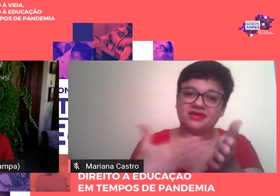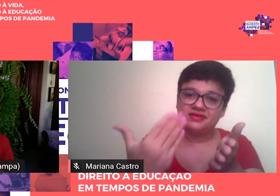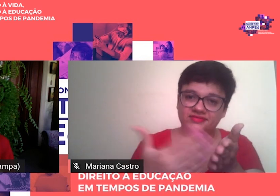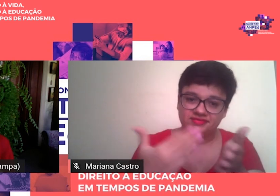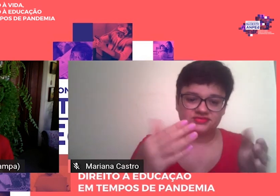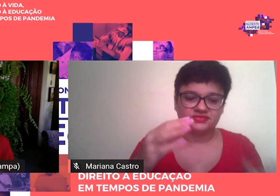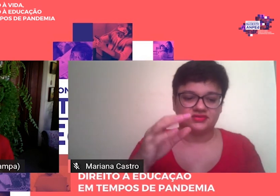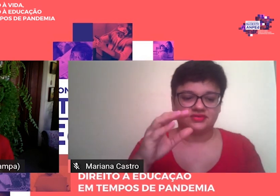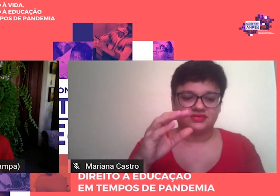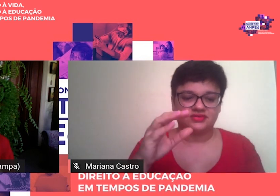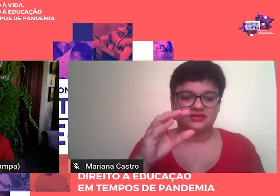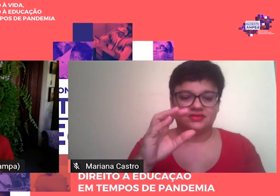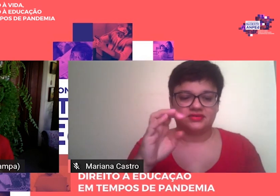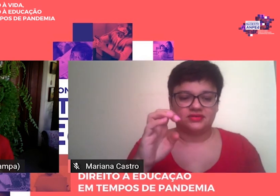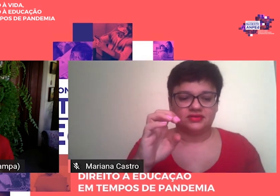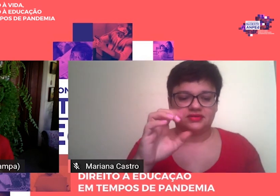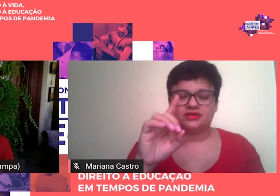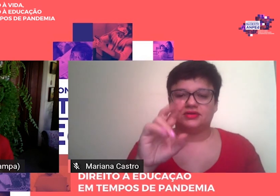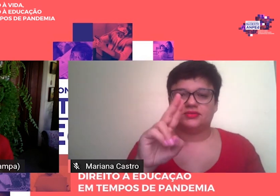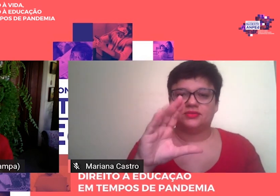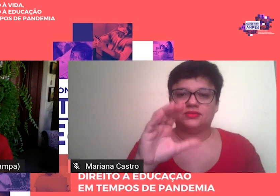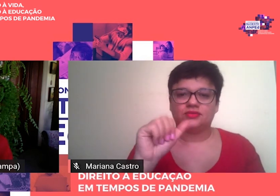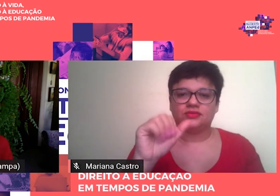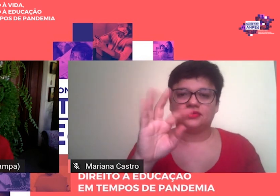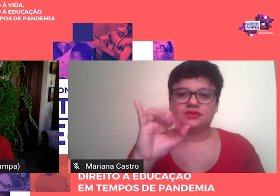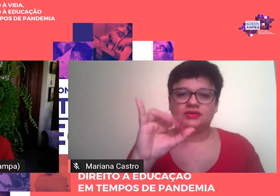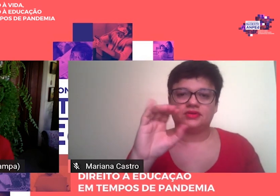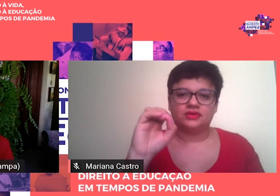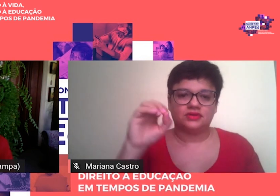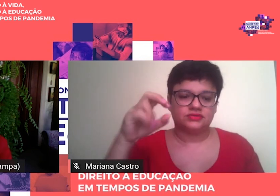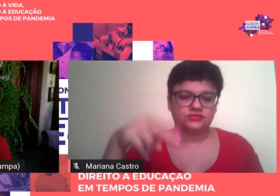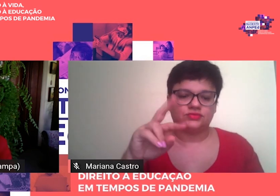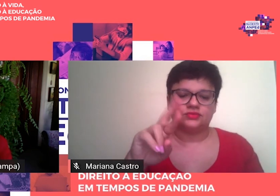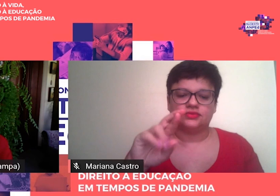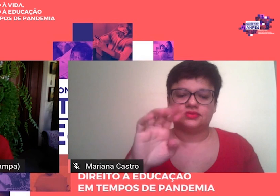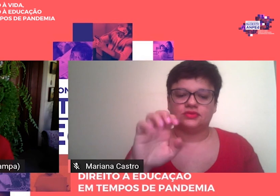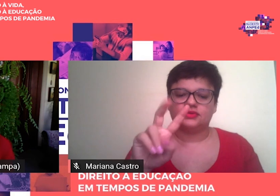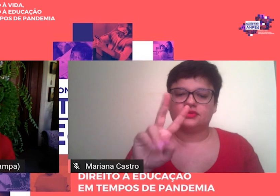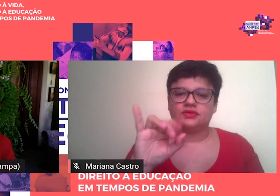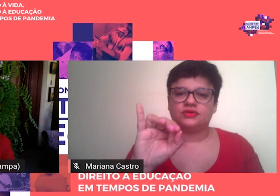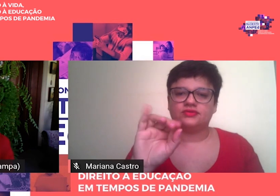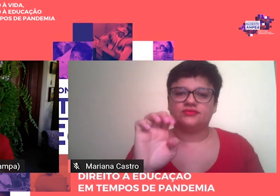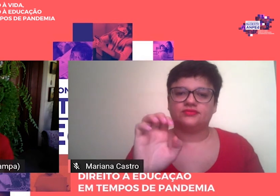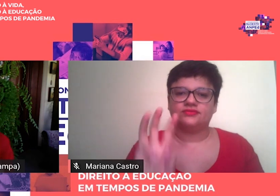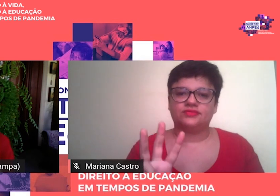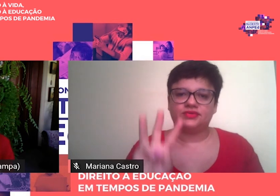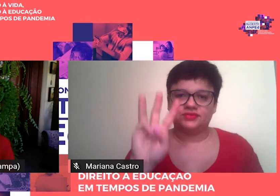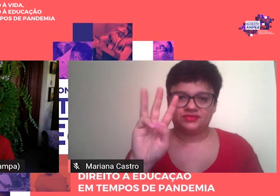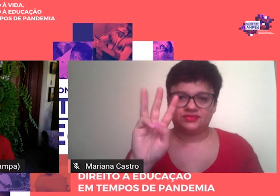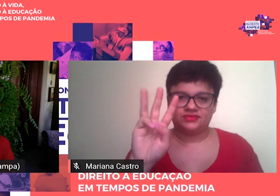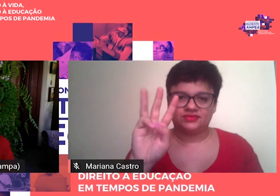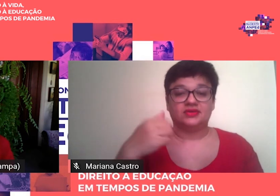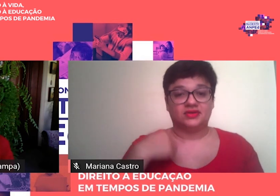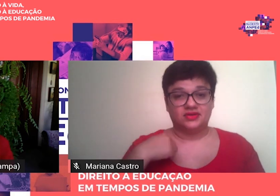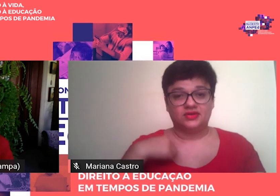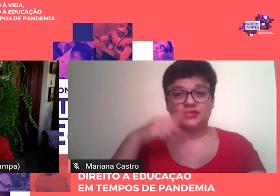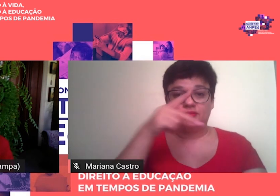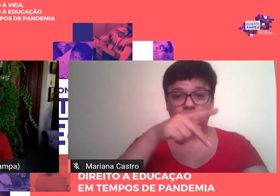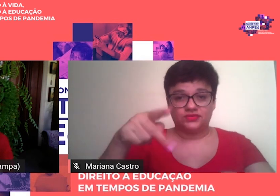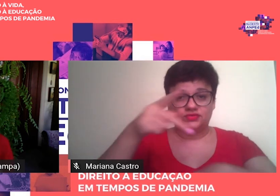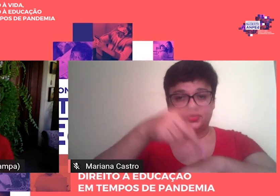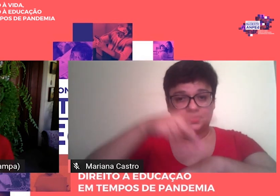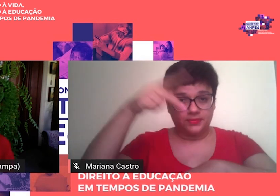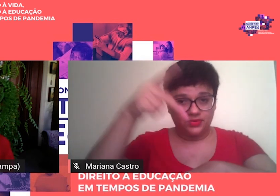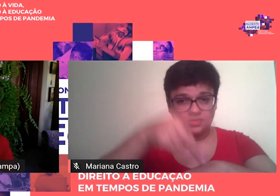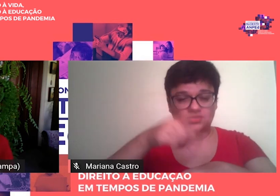como associada da ANPED, como professora de programa de pós-graduação, como orientadora, né,